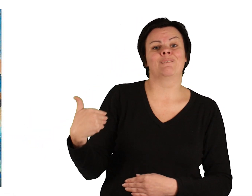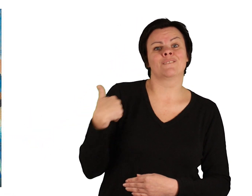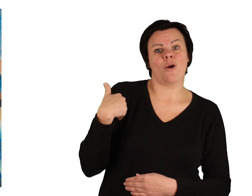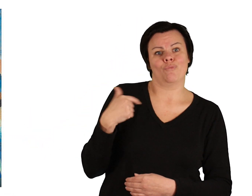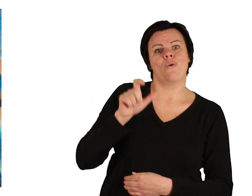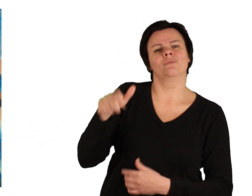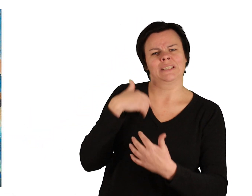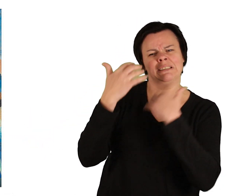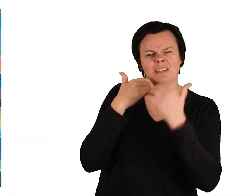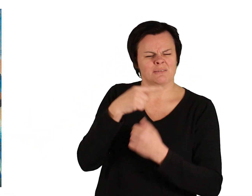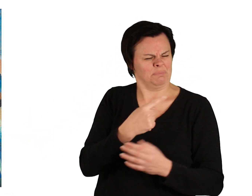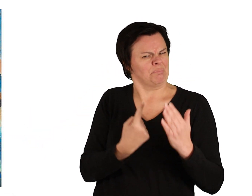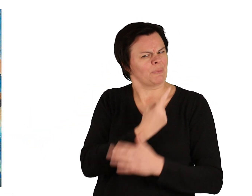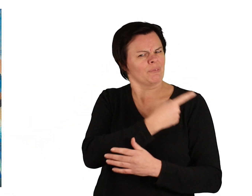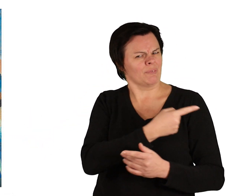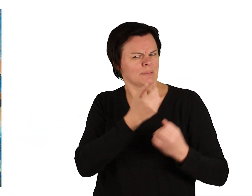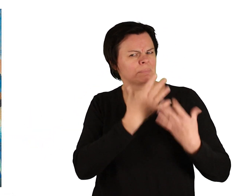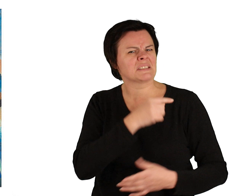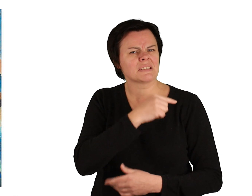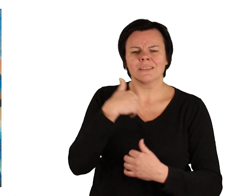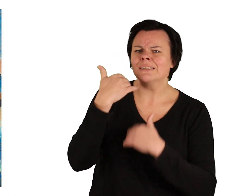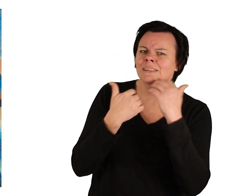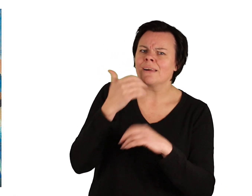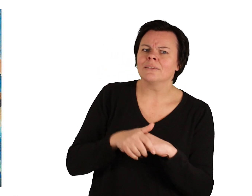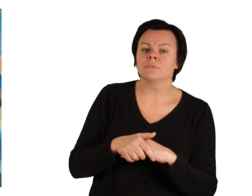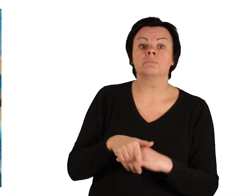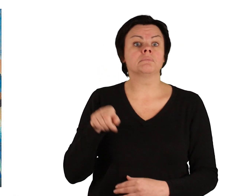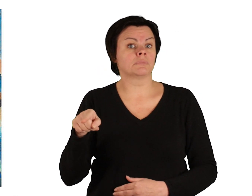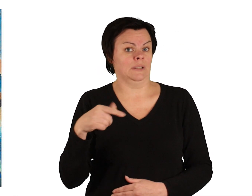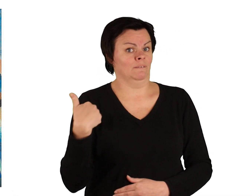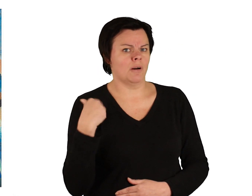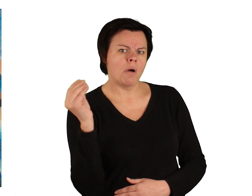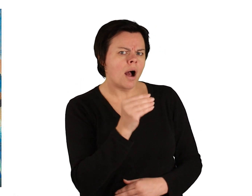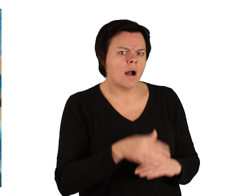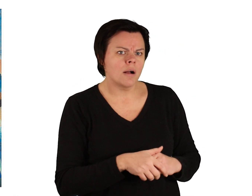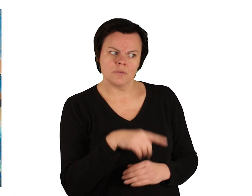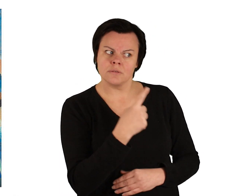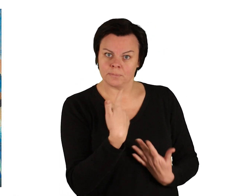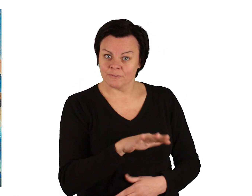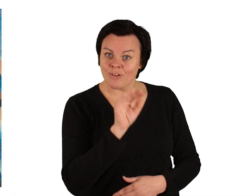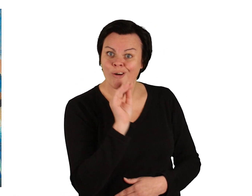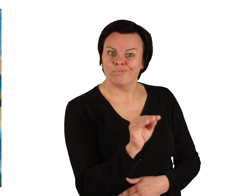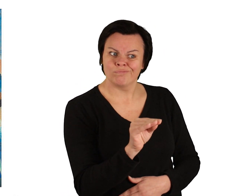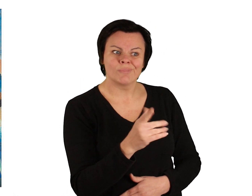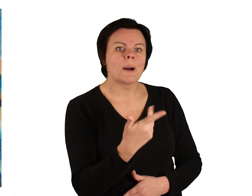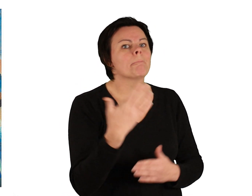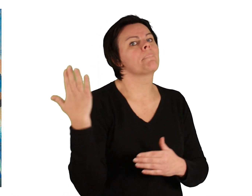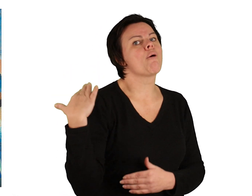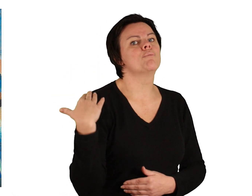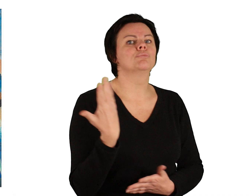Als er später seiner Frau von dem merkwürdigen Ereignis erzählte, fragte sie ihn, »Hast du dir denn nichts zur Belohnung